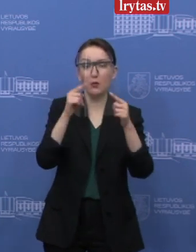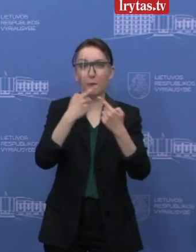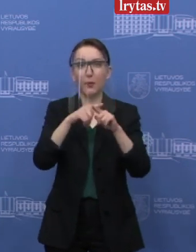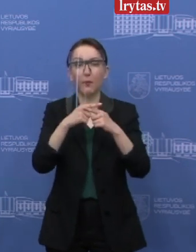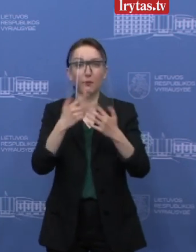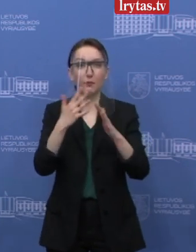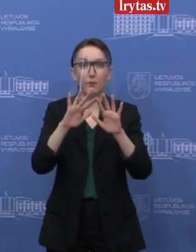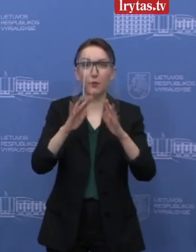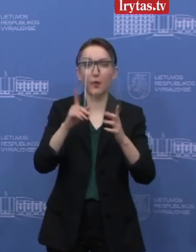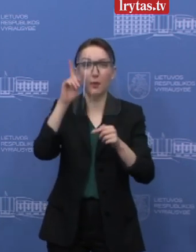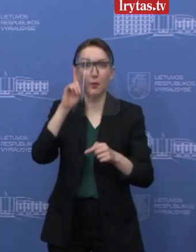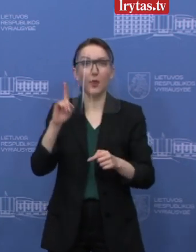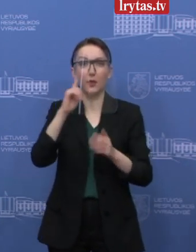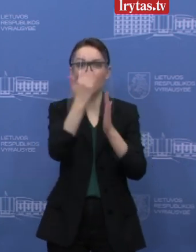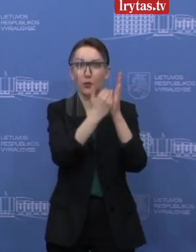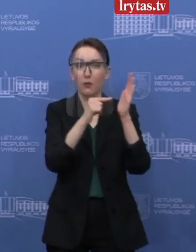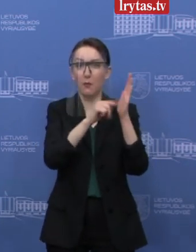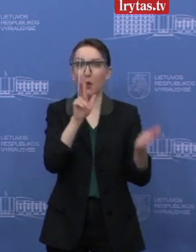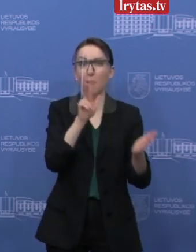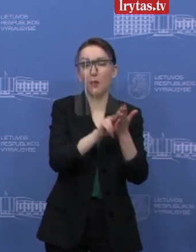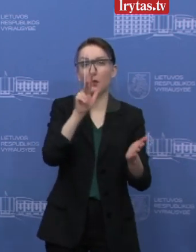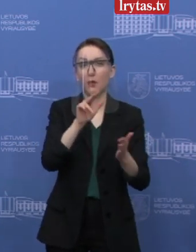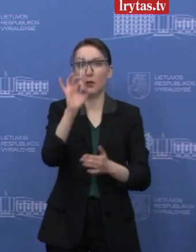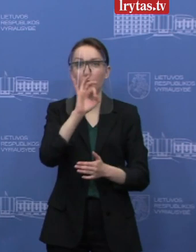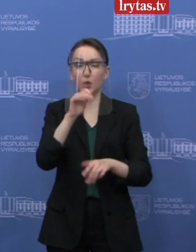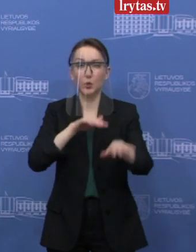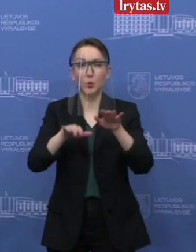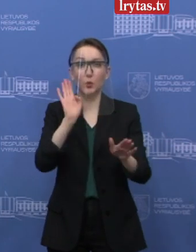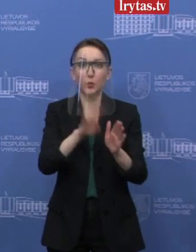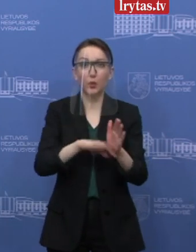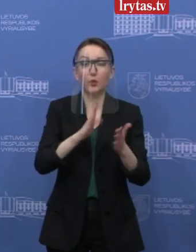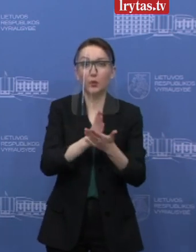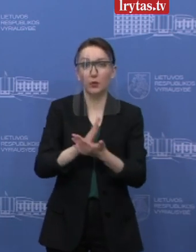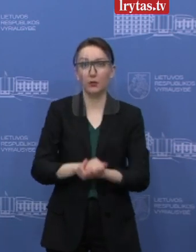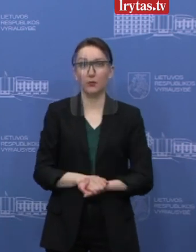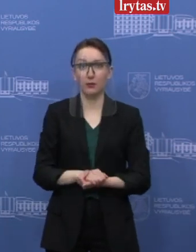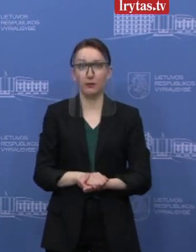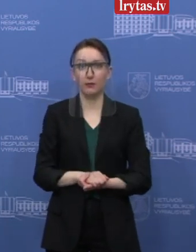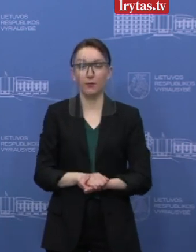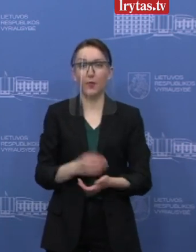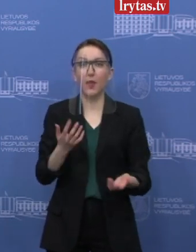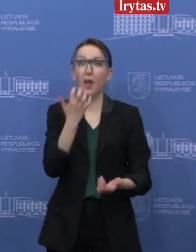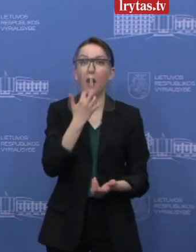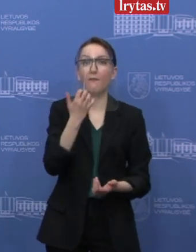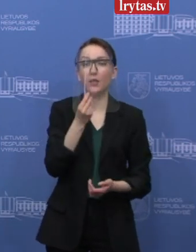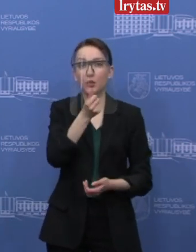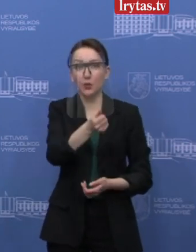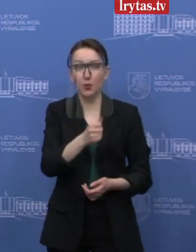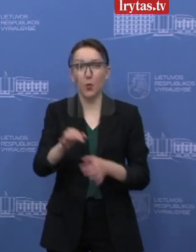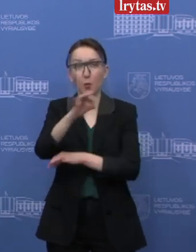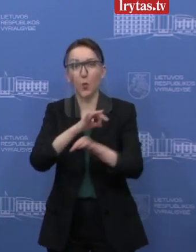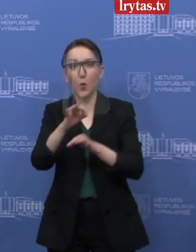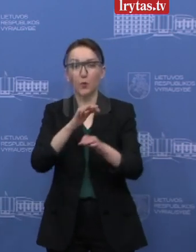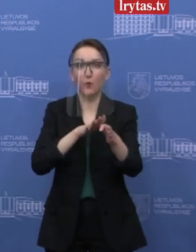priemonių laikinojoje tvarkoje, patvirtintoje būtent dėl šito susidavęsio situacijos, tai yra avanso mokėjimas projekto